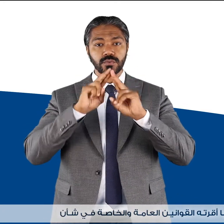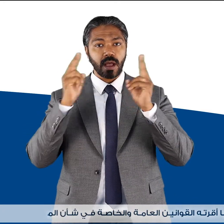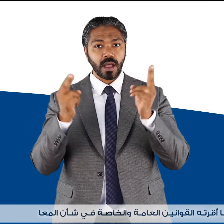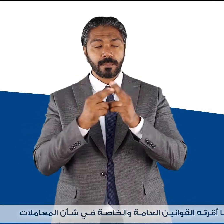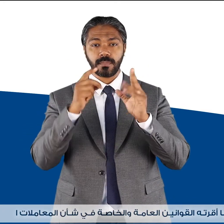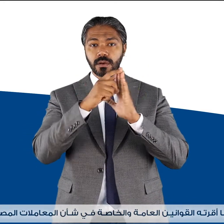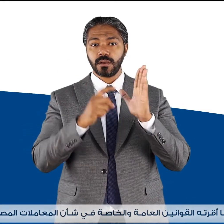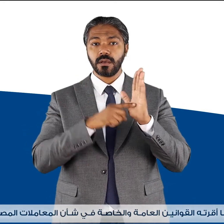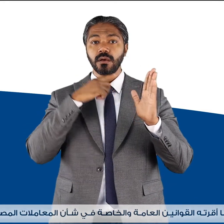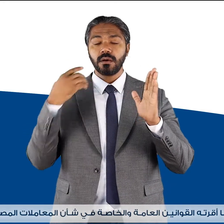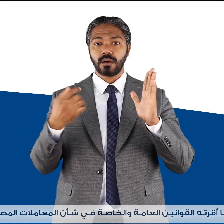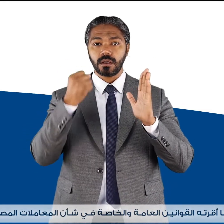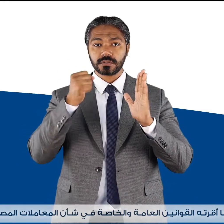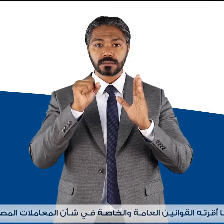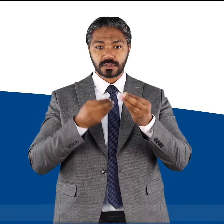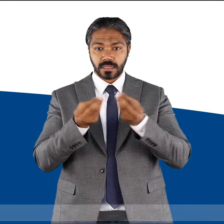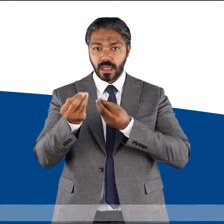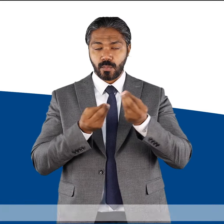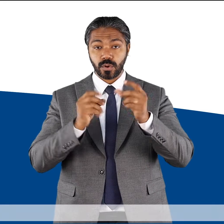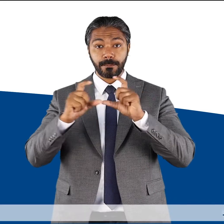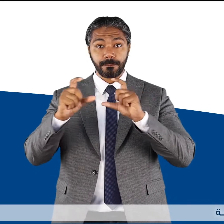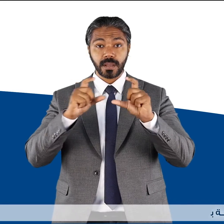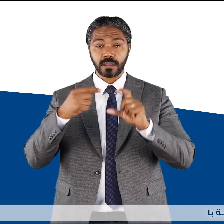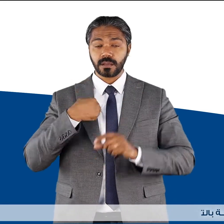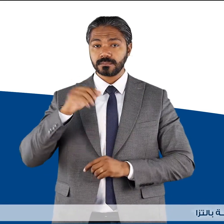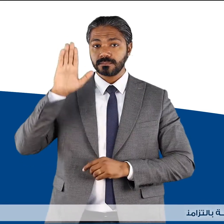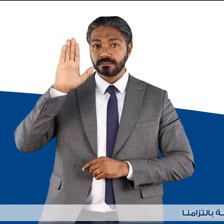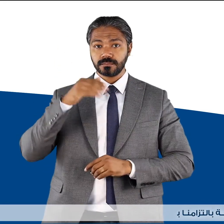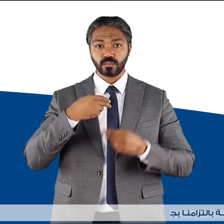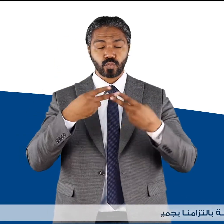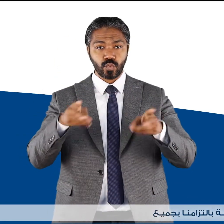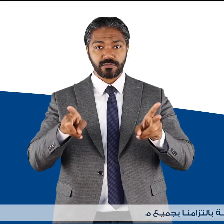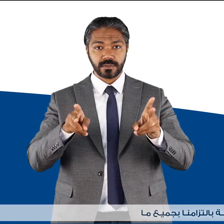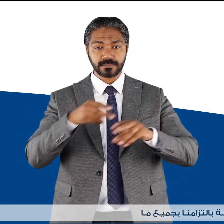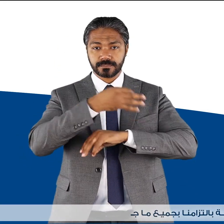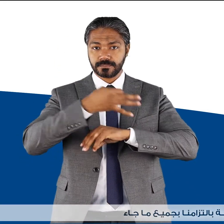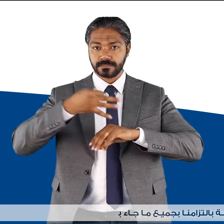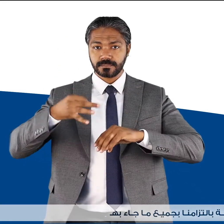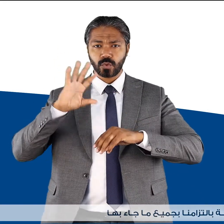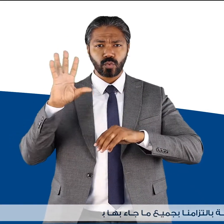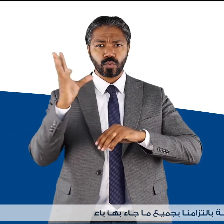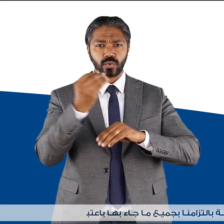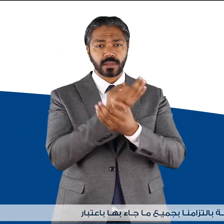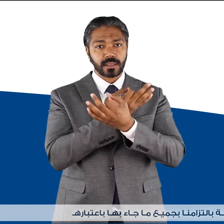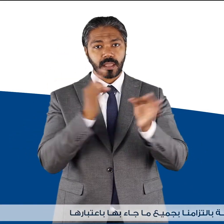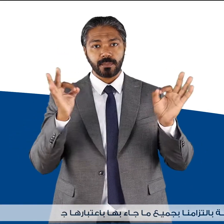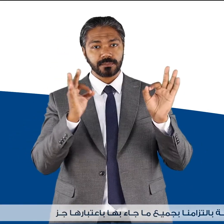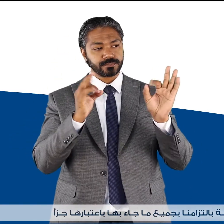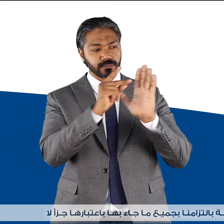شأن المعاملات المصرفية ونقر صراحة بالتزامنا بجميع ما جاء بها باعتبارها جزءاً لا